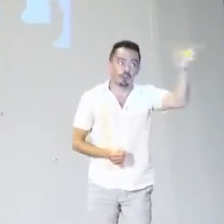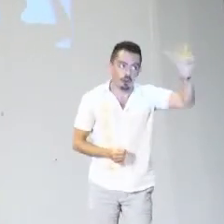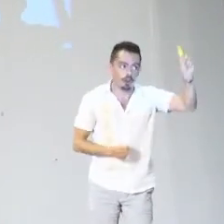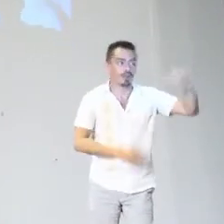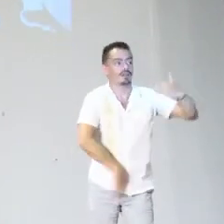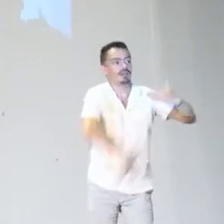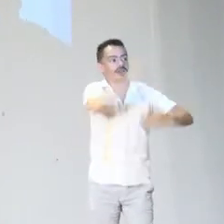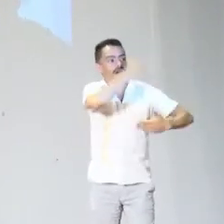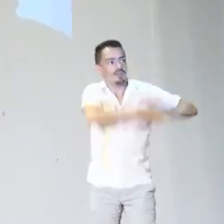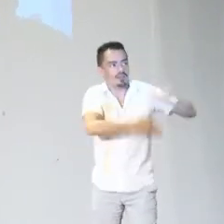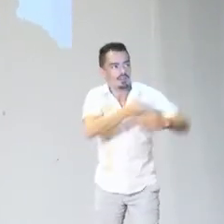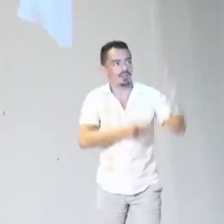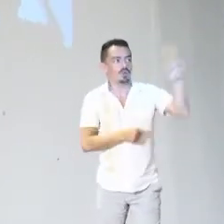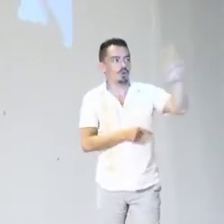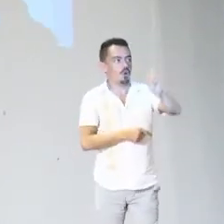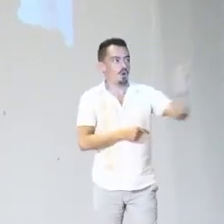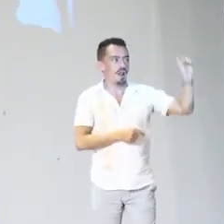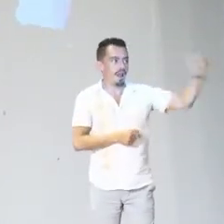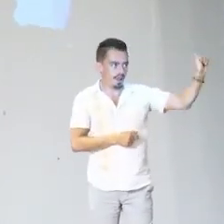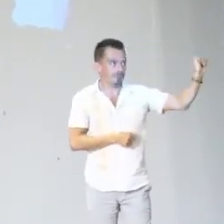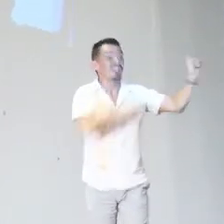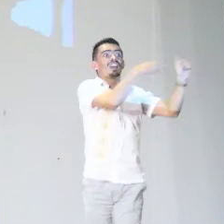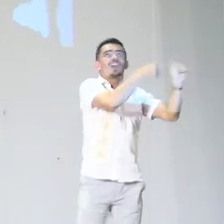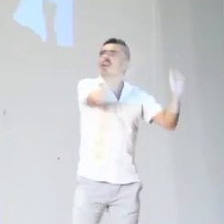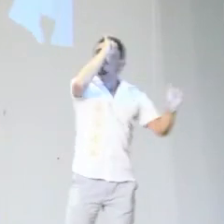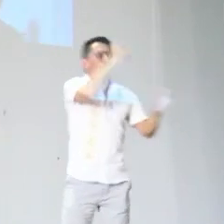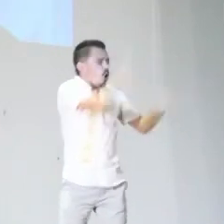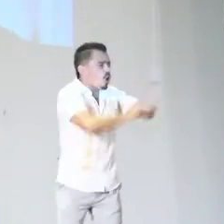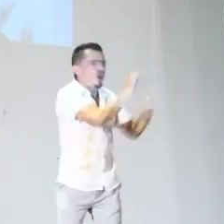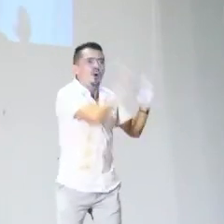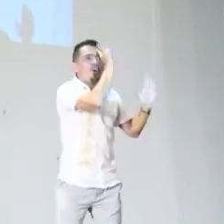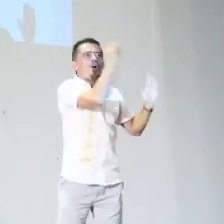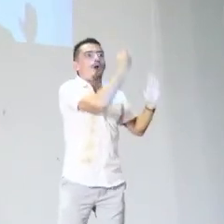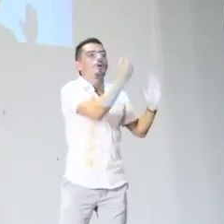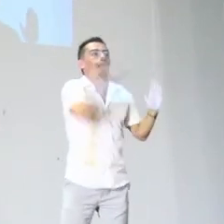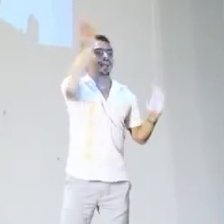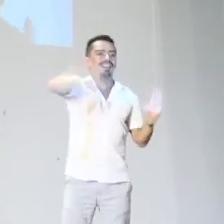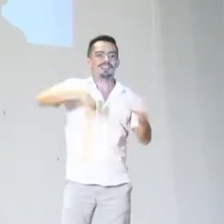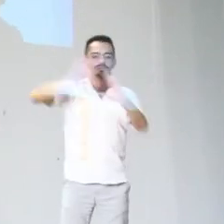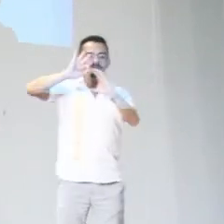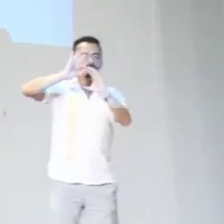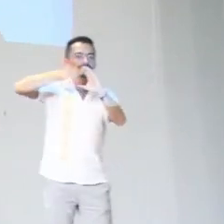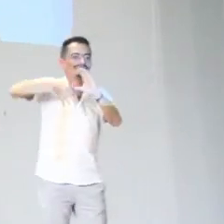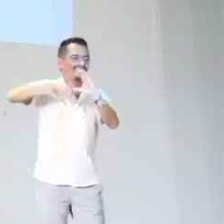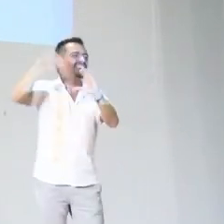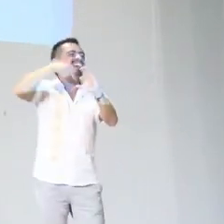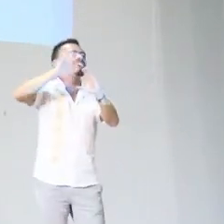y no es que esos dos libros que tenemos actualmente garanticen el aprendizaje del español de ninguna manera,